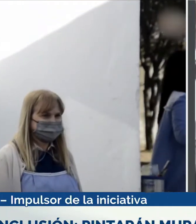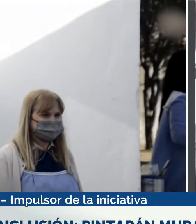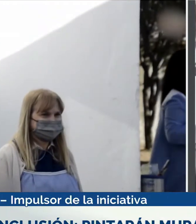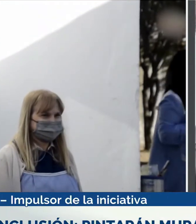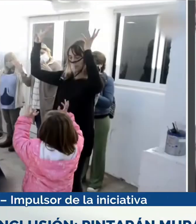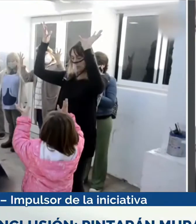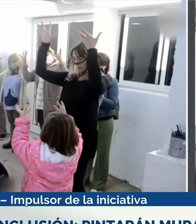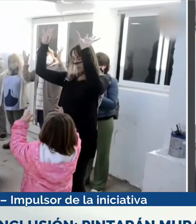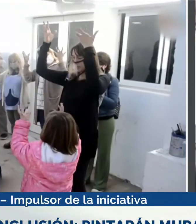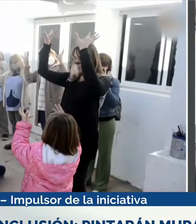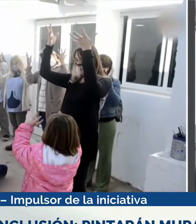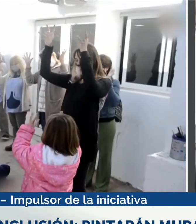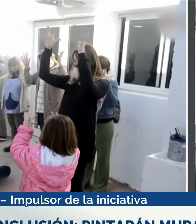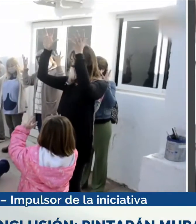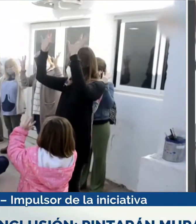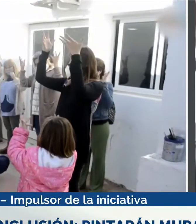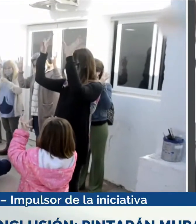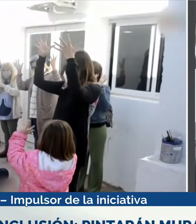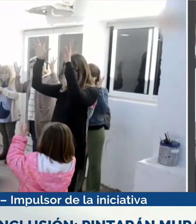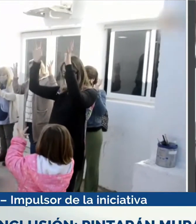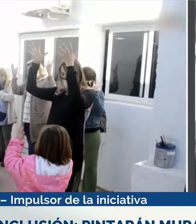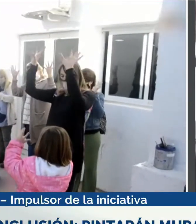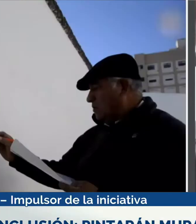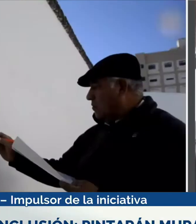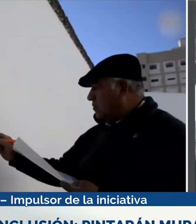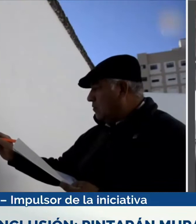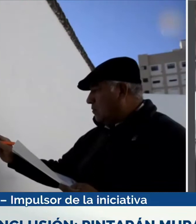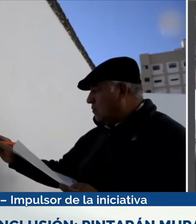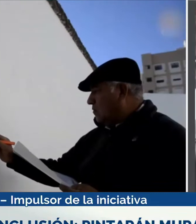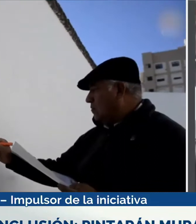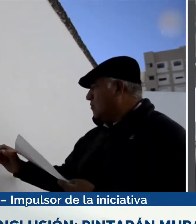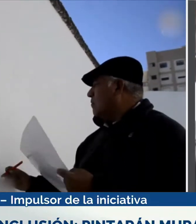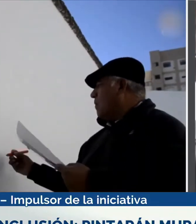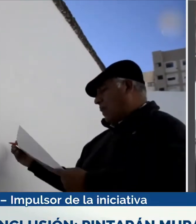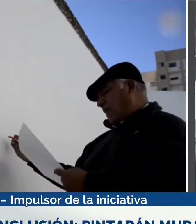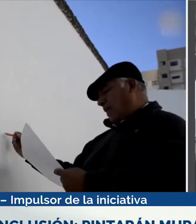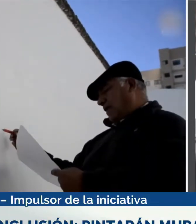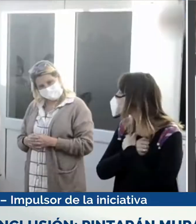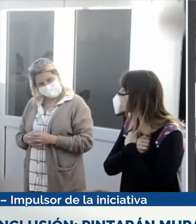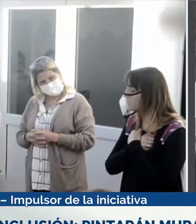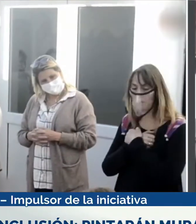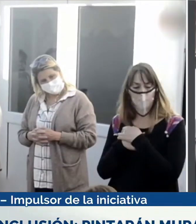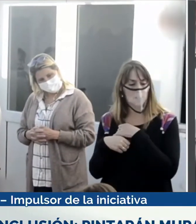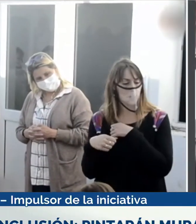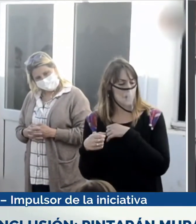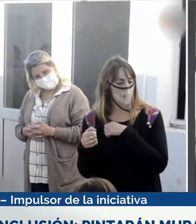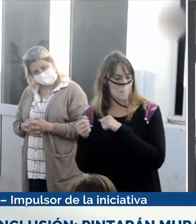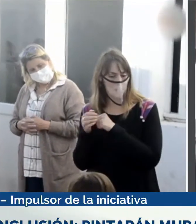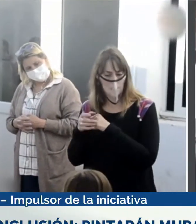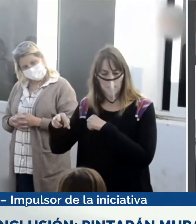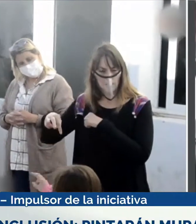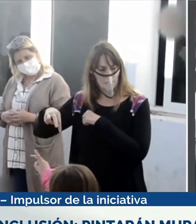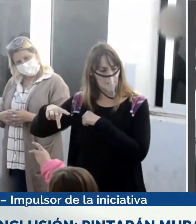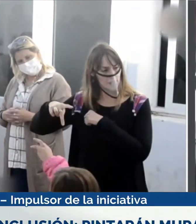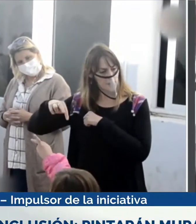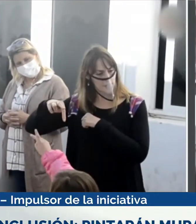con algunas frases, siempre teniendo en cuenta lo